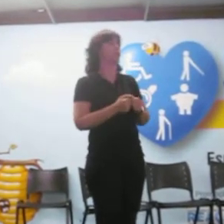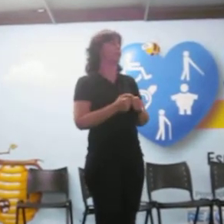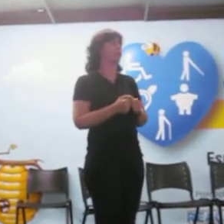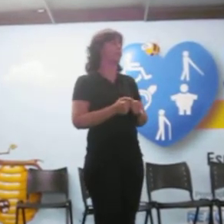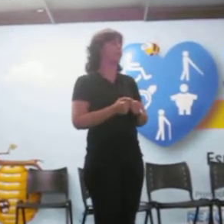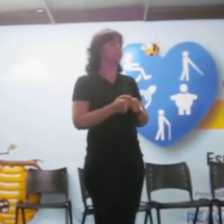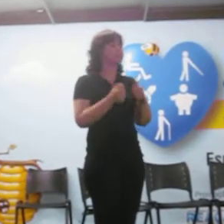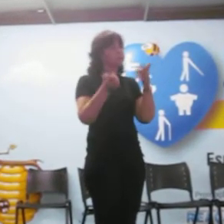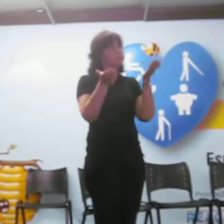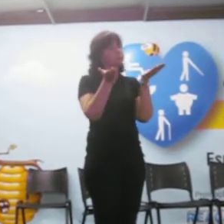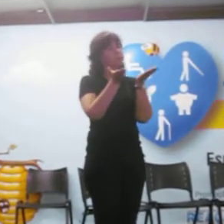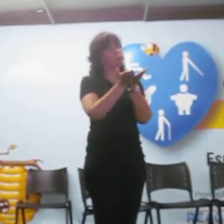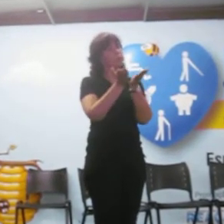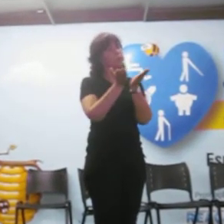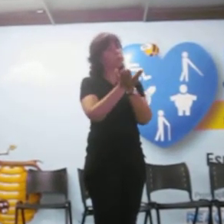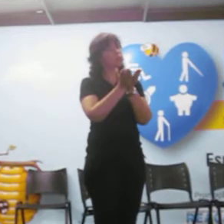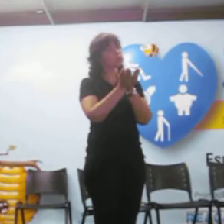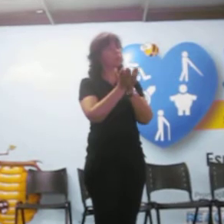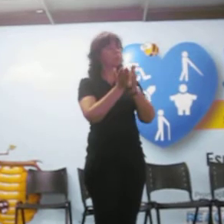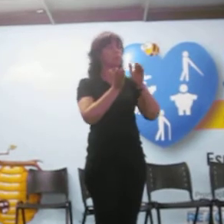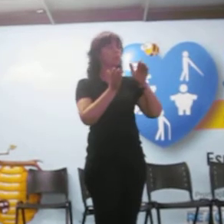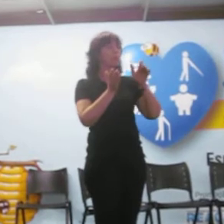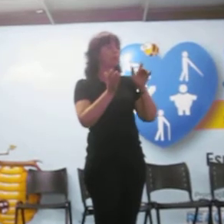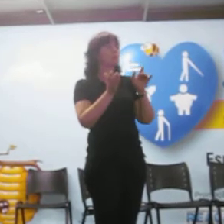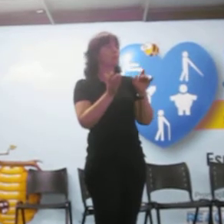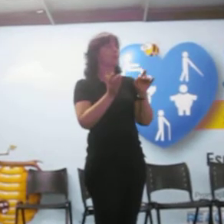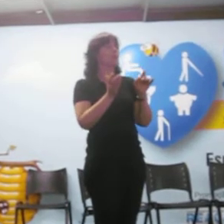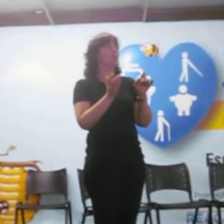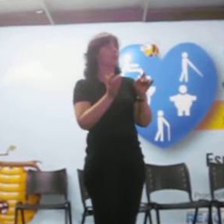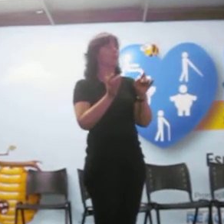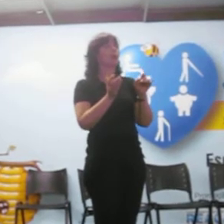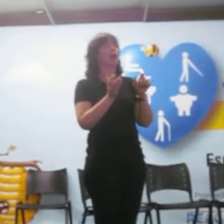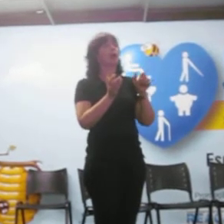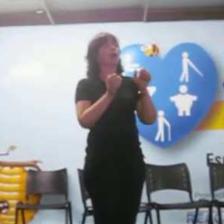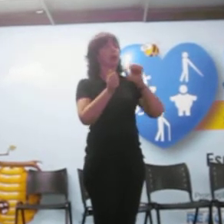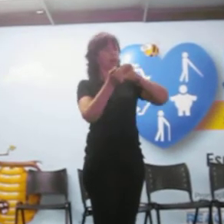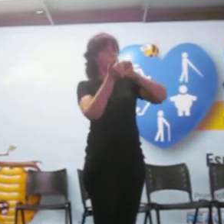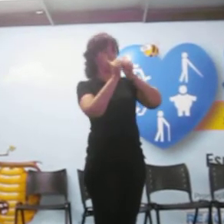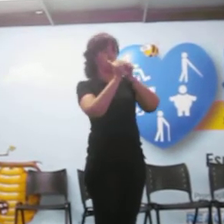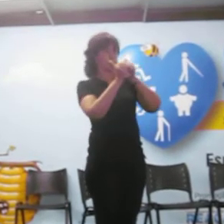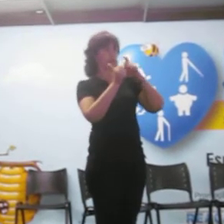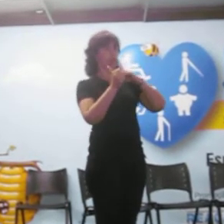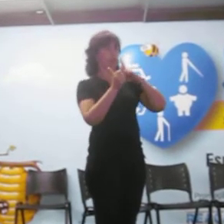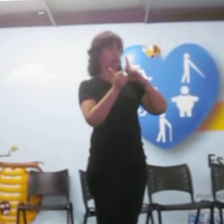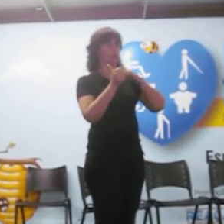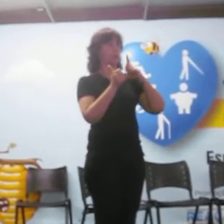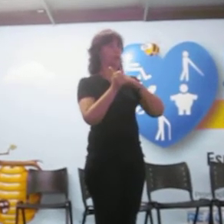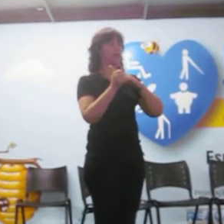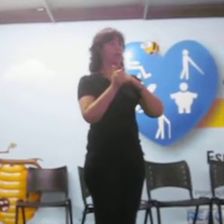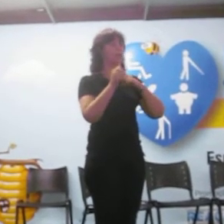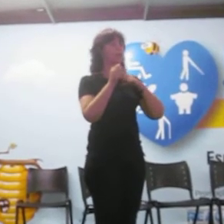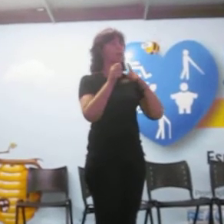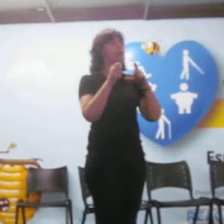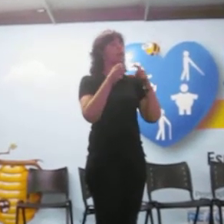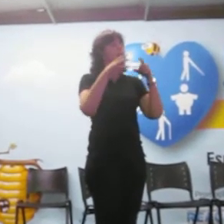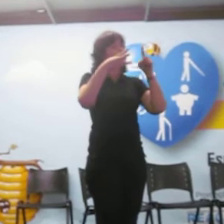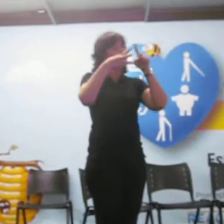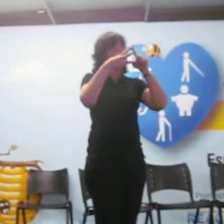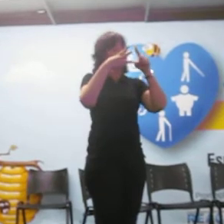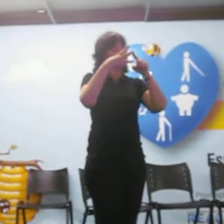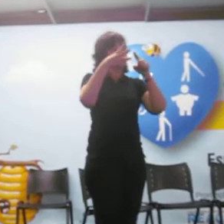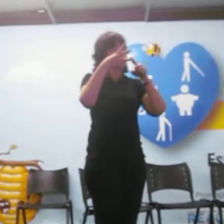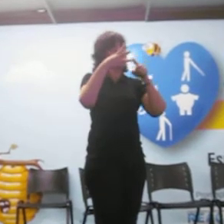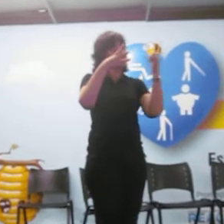Hoje, basicamente, a Botec tem três principais frentes